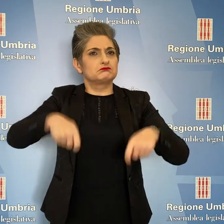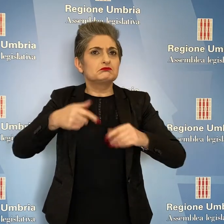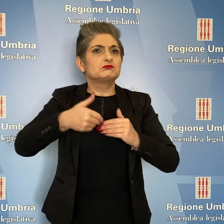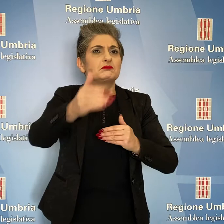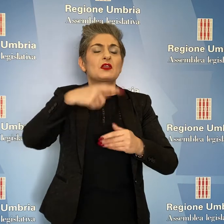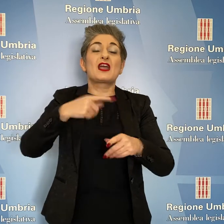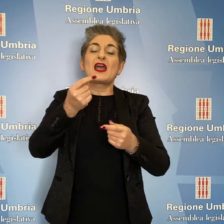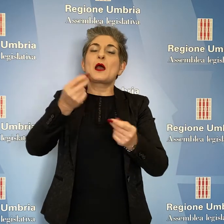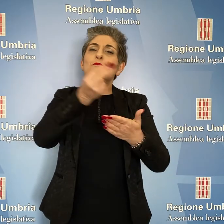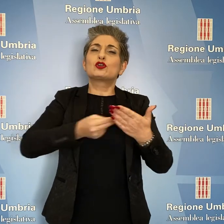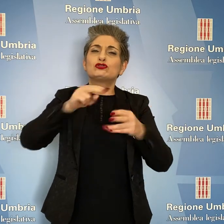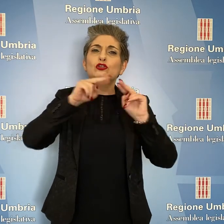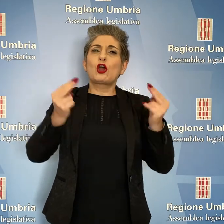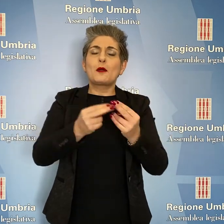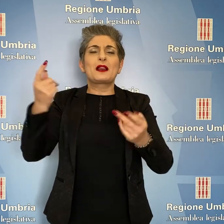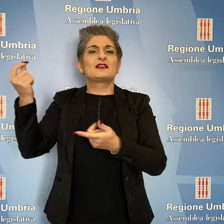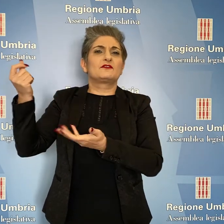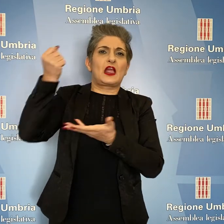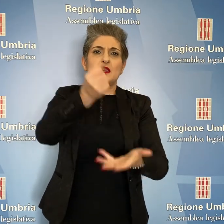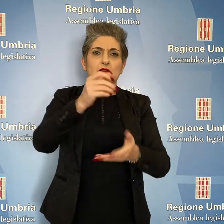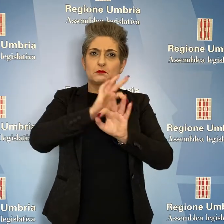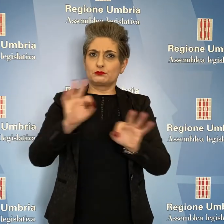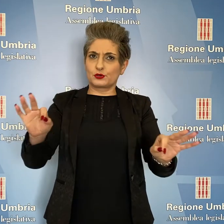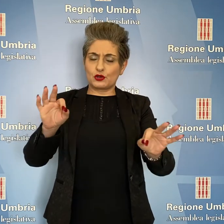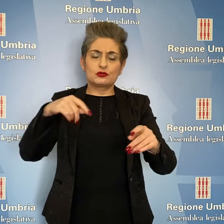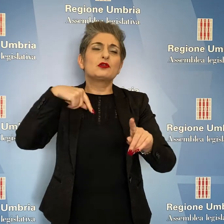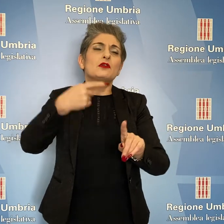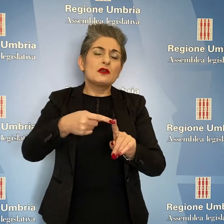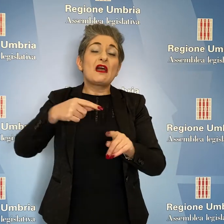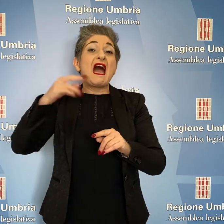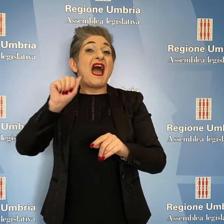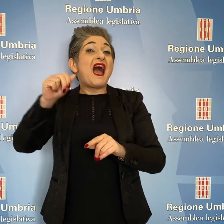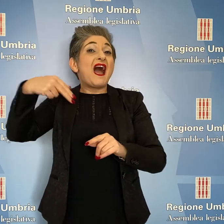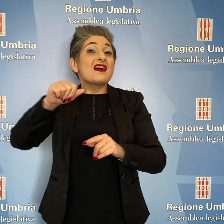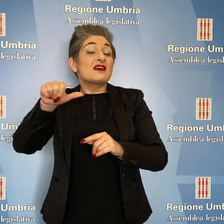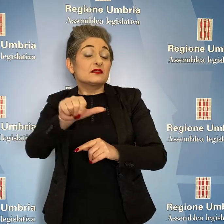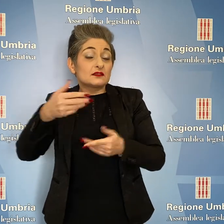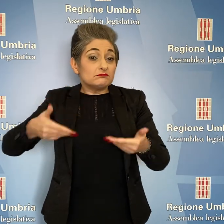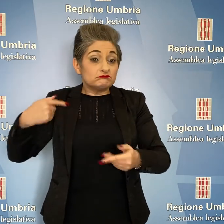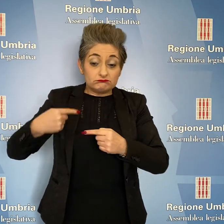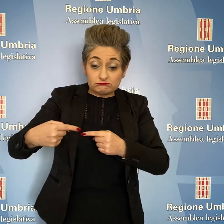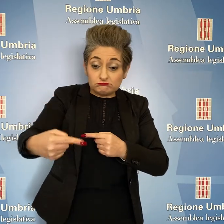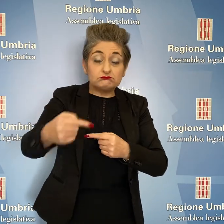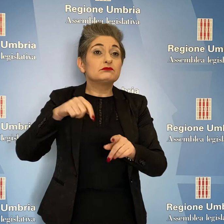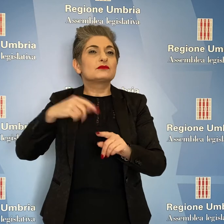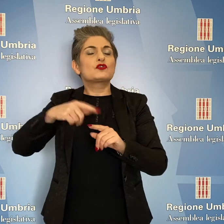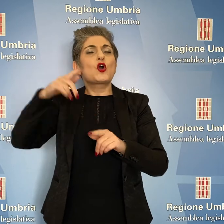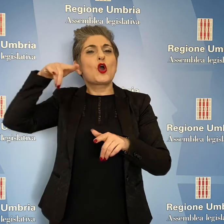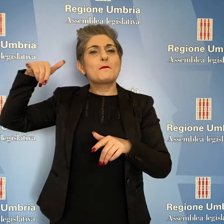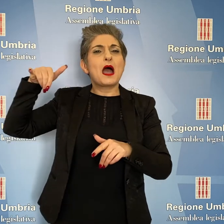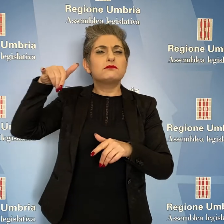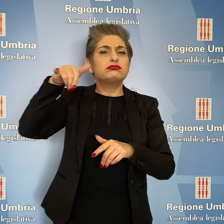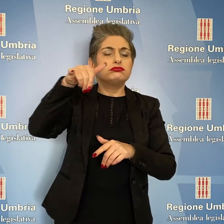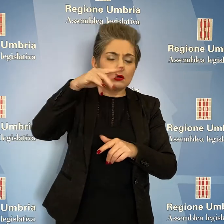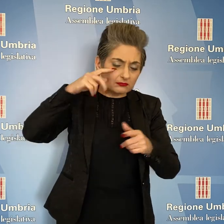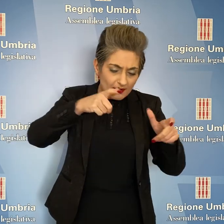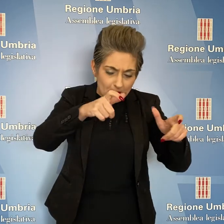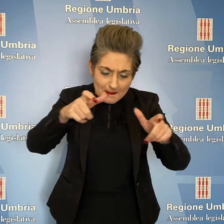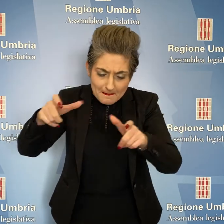progetto complessivo. In questi giorni l'ANAS sta provvedendo a studi attraverso aereofotogrammetria. Lo